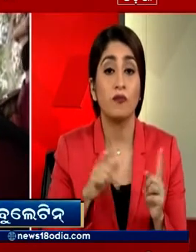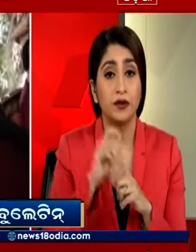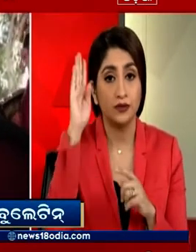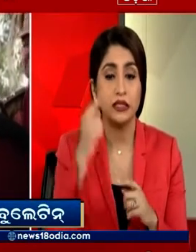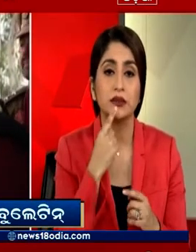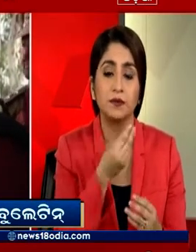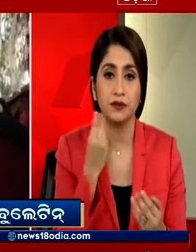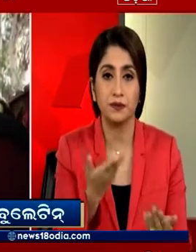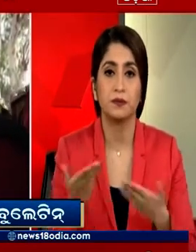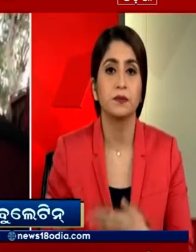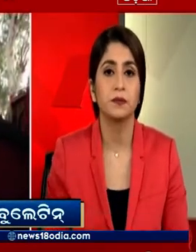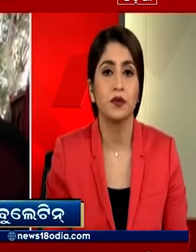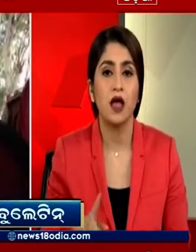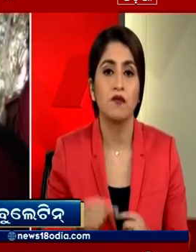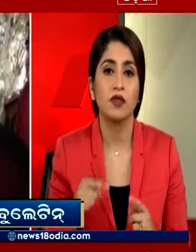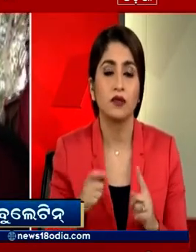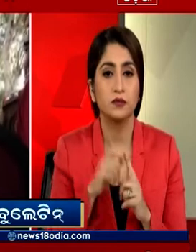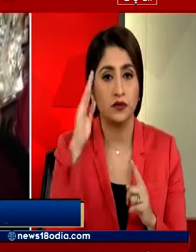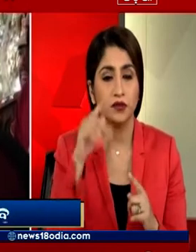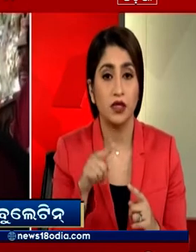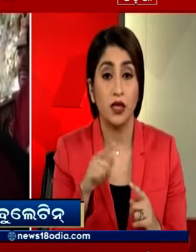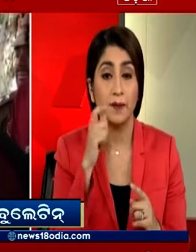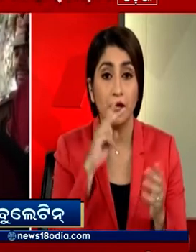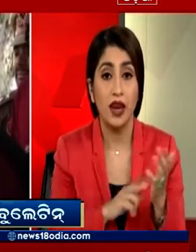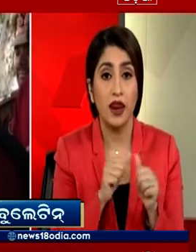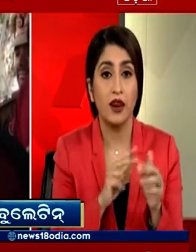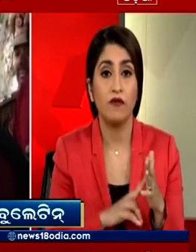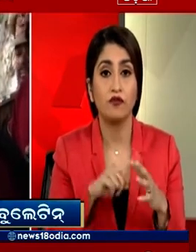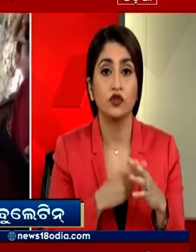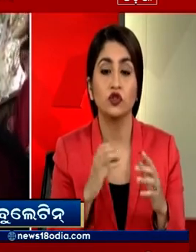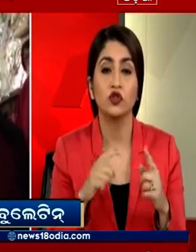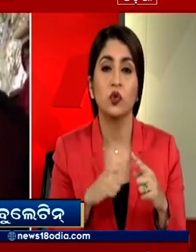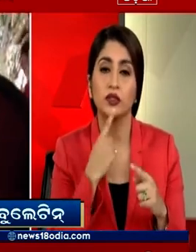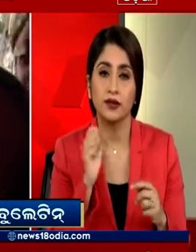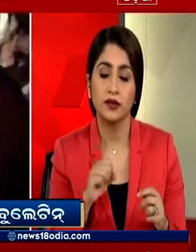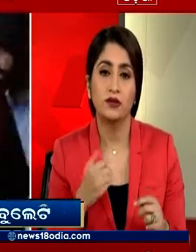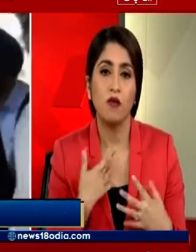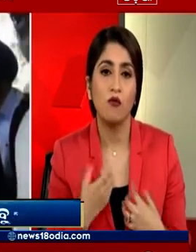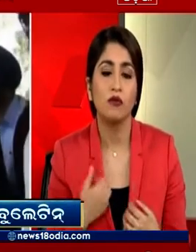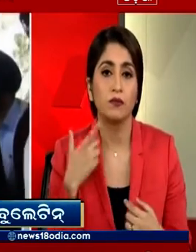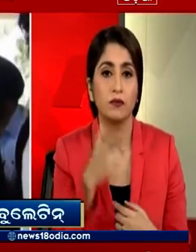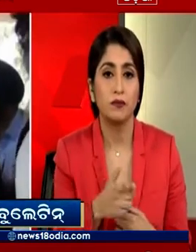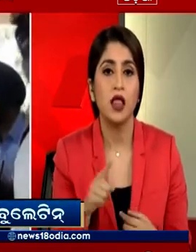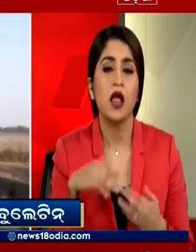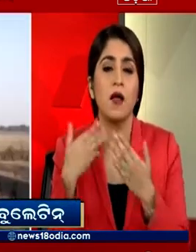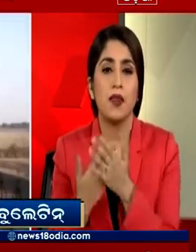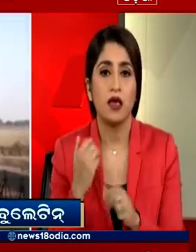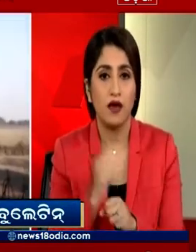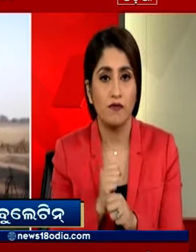इसके बाद सिद्धू ने पाकिस्तान जाने के लिए विदेश मंतराले में आवेदन दिया है इम्रान की तारीफ करने पर